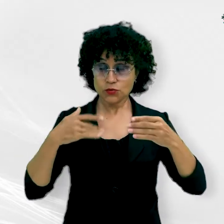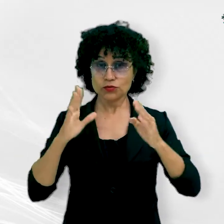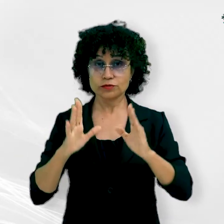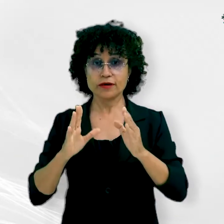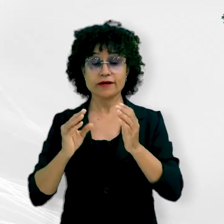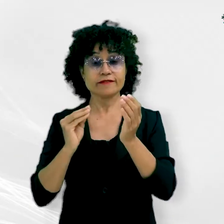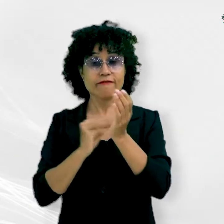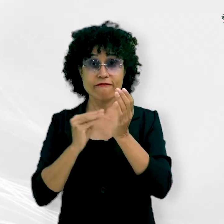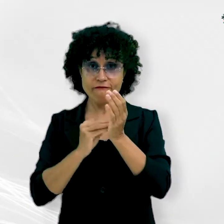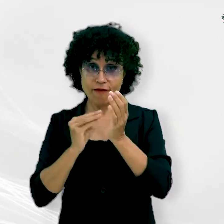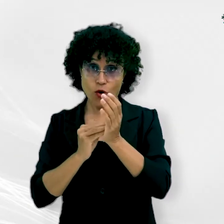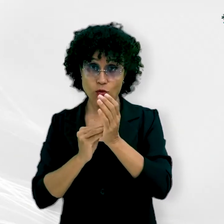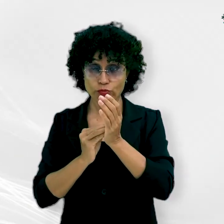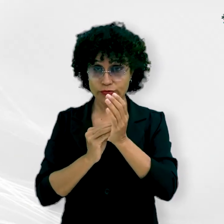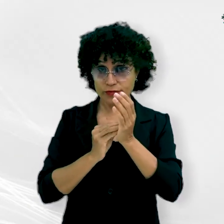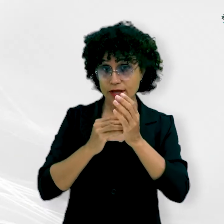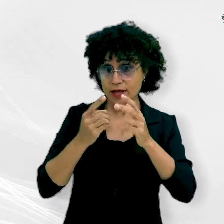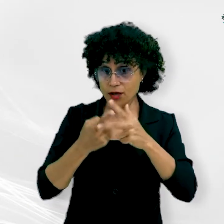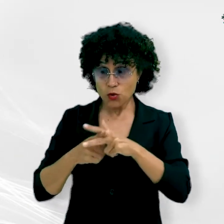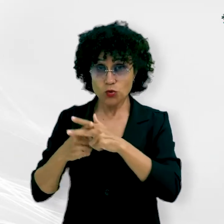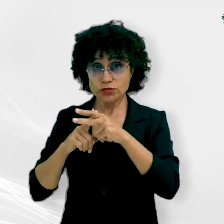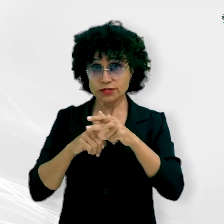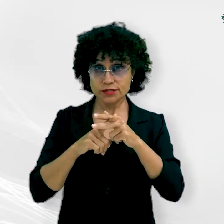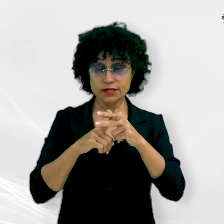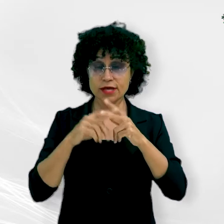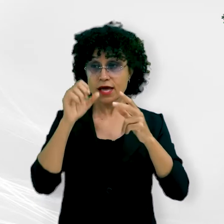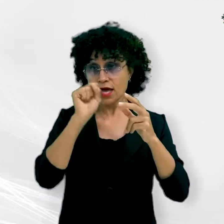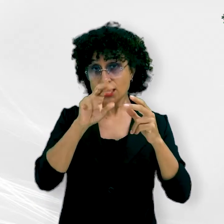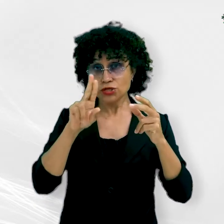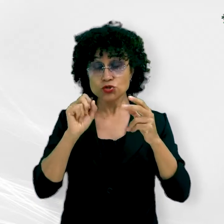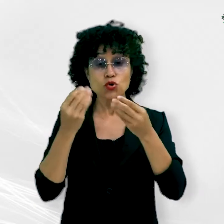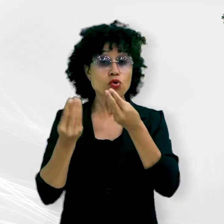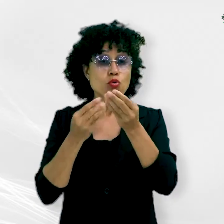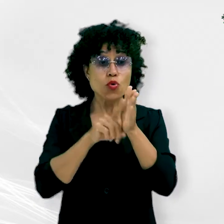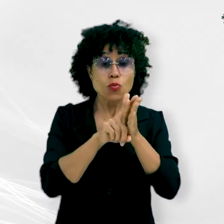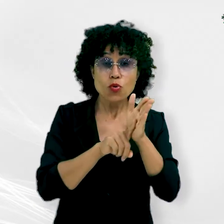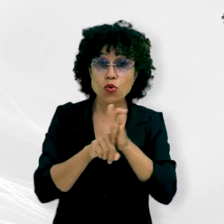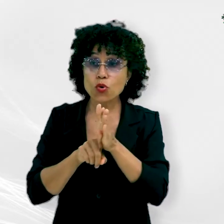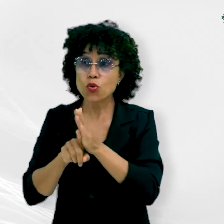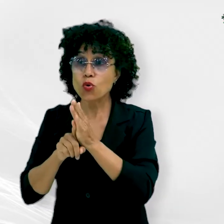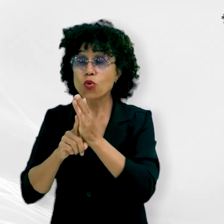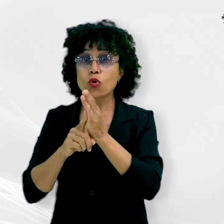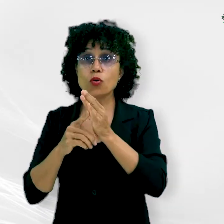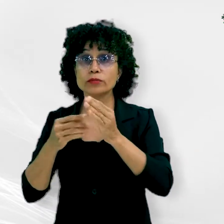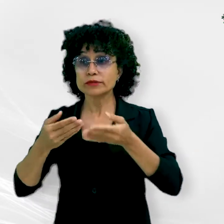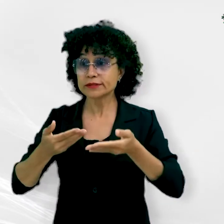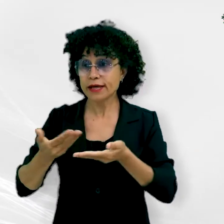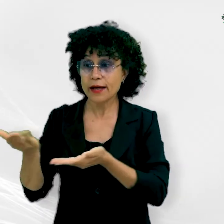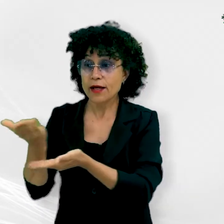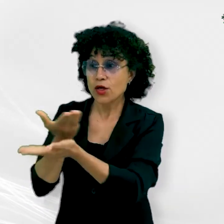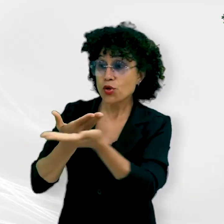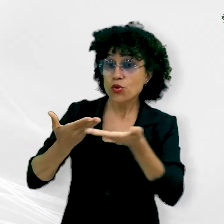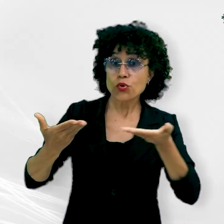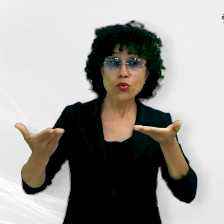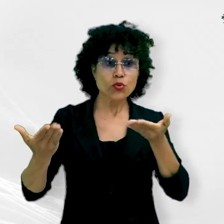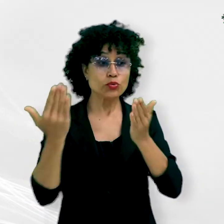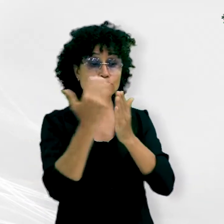e, mais ainda, não facilitou acesso aos usuários do SUS para consultar em que situação se encontram os encaminhamentos de procedimentos